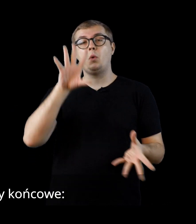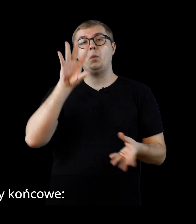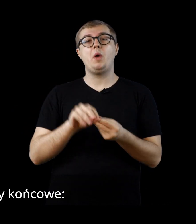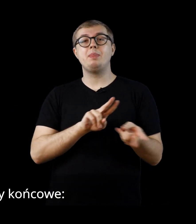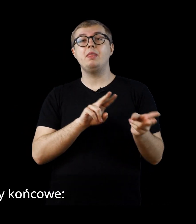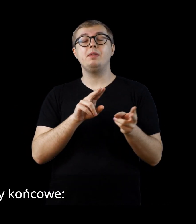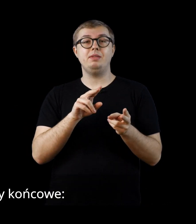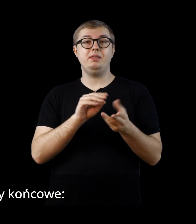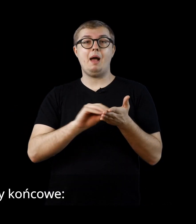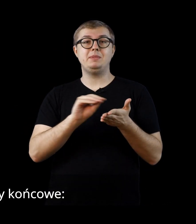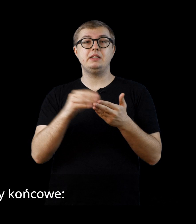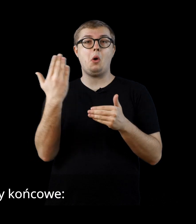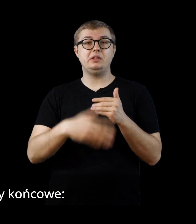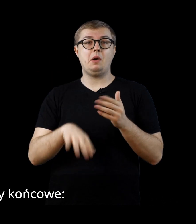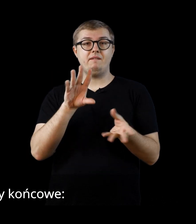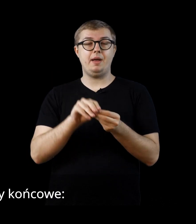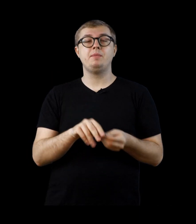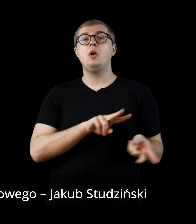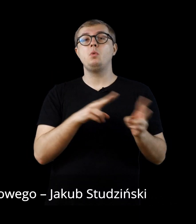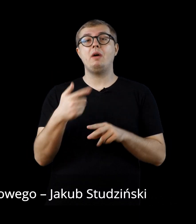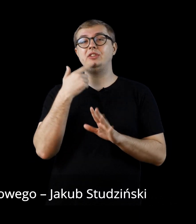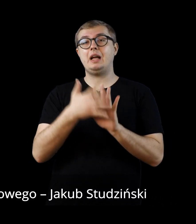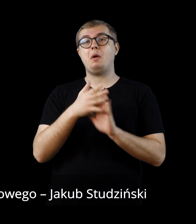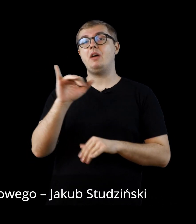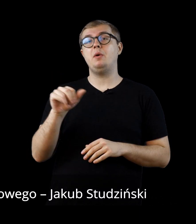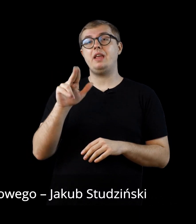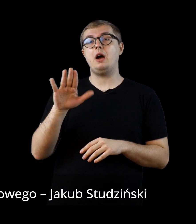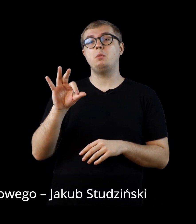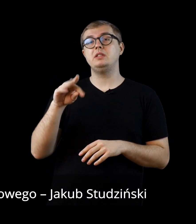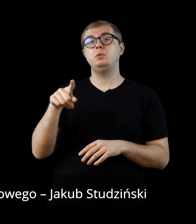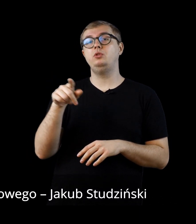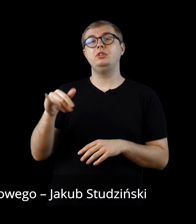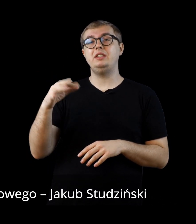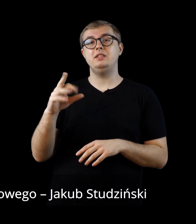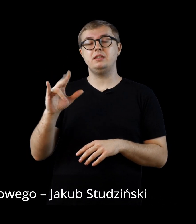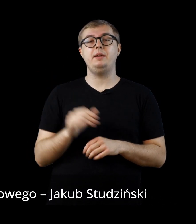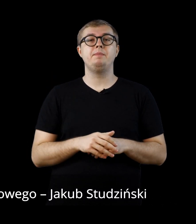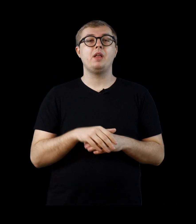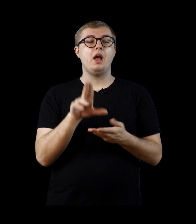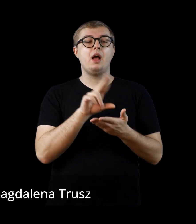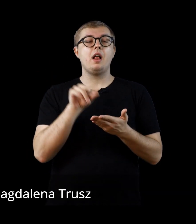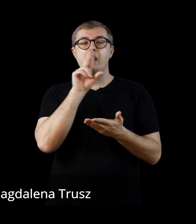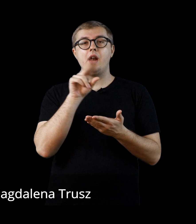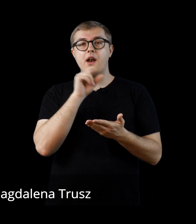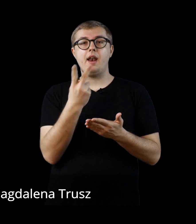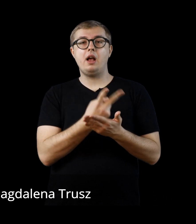Napisy końcowe. Tłumacz języka migowego Jakub Studziński. Lektor